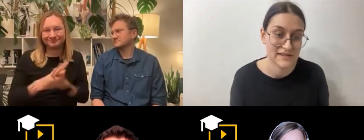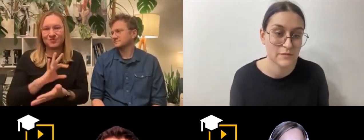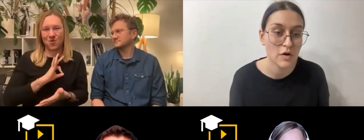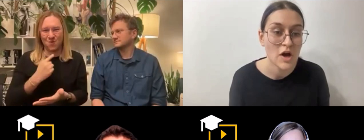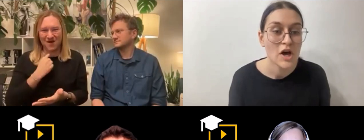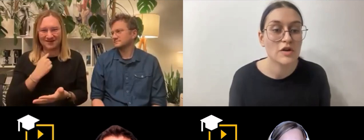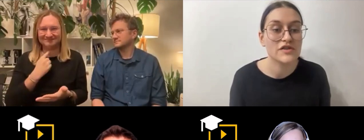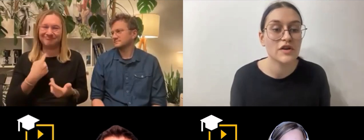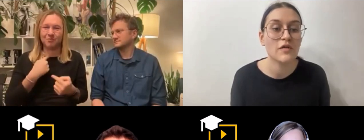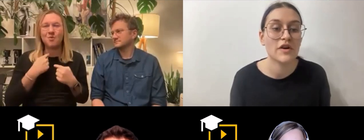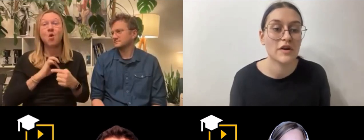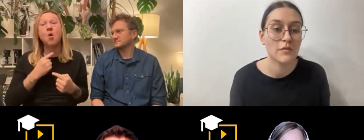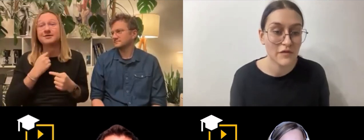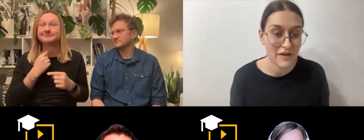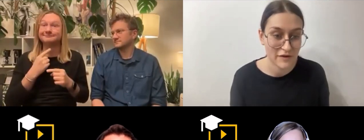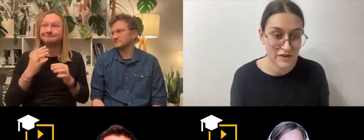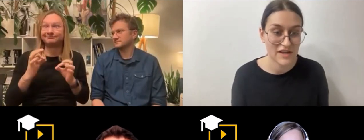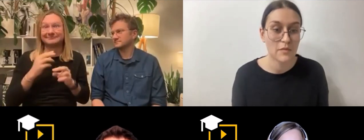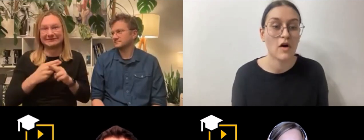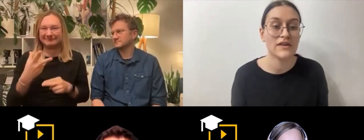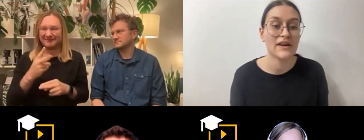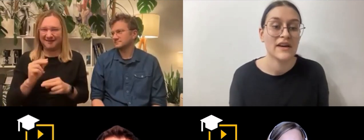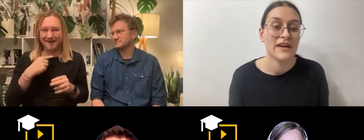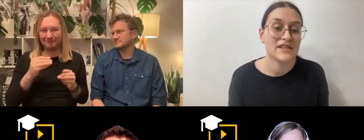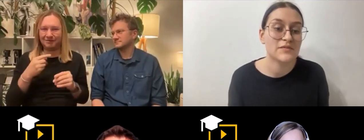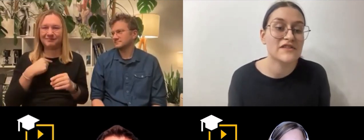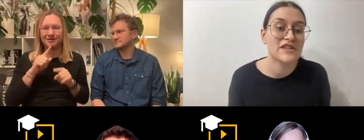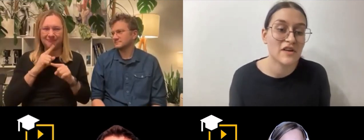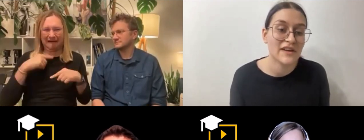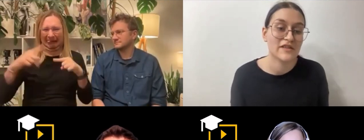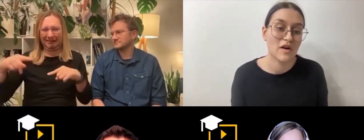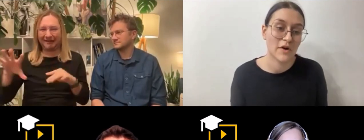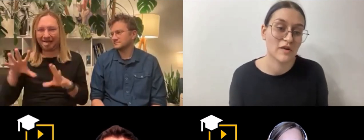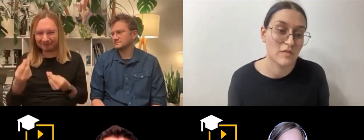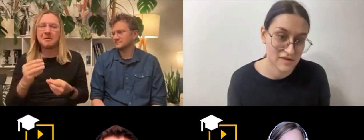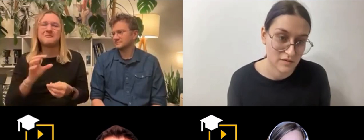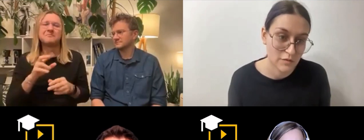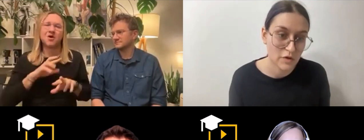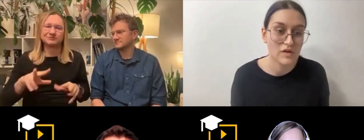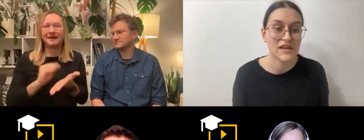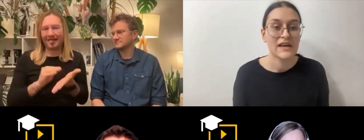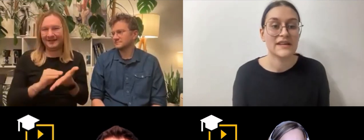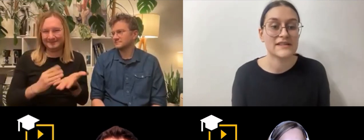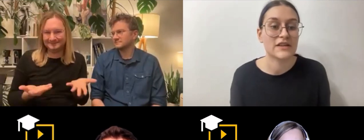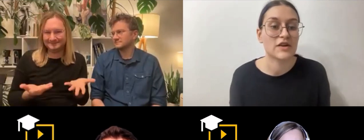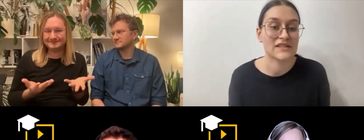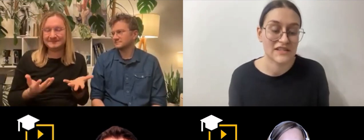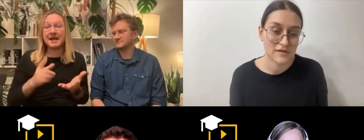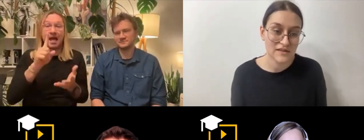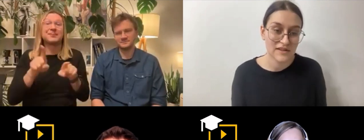Z moją rodziną mówię fonicznie, bo ona jest przyzwyczajona do mojego głosu. Mój głos jest taki trochę zniekształcony, ale